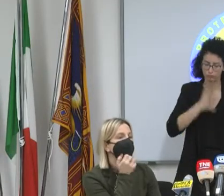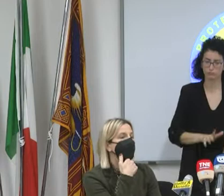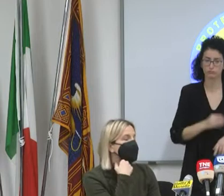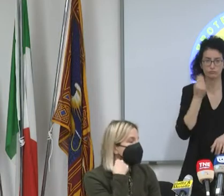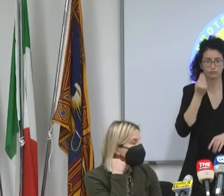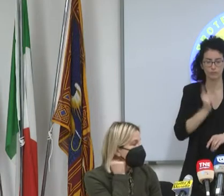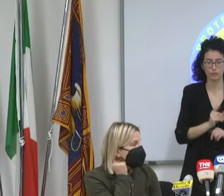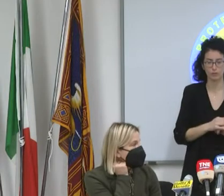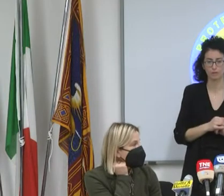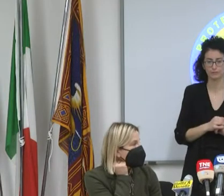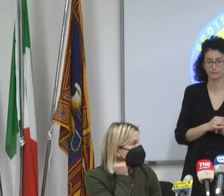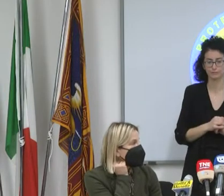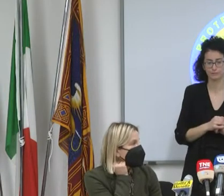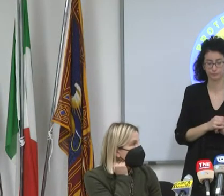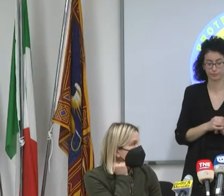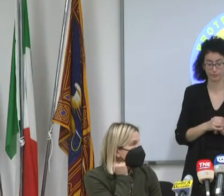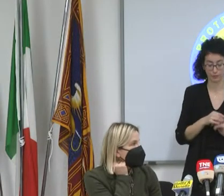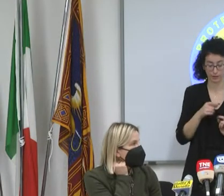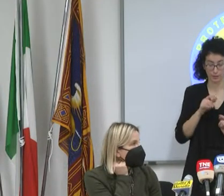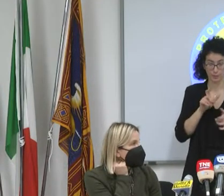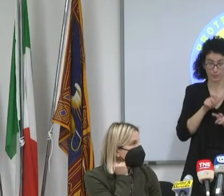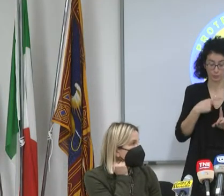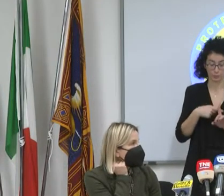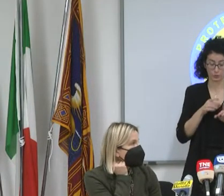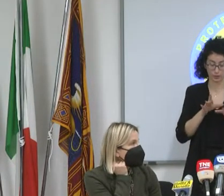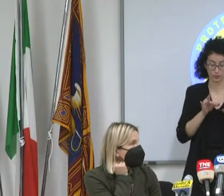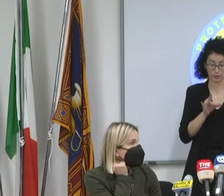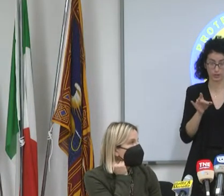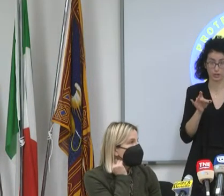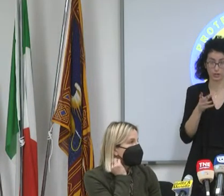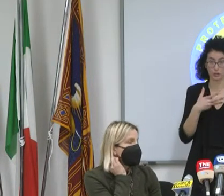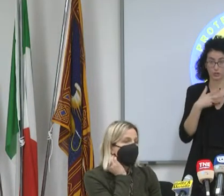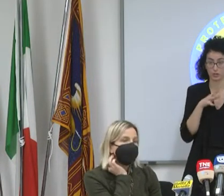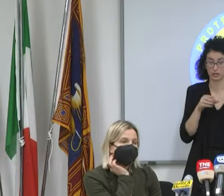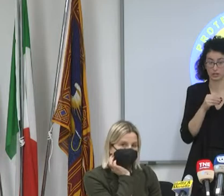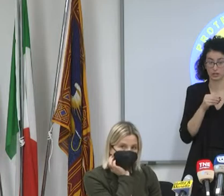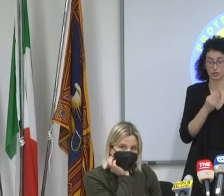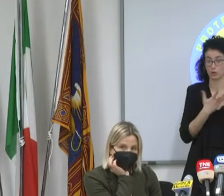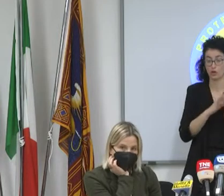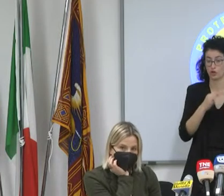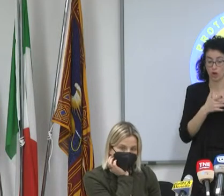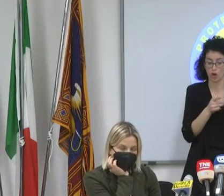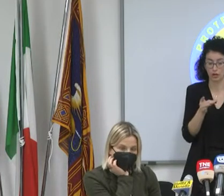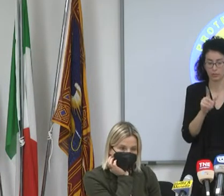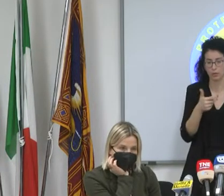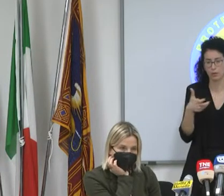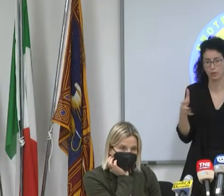stati fatti in molti paesi, che la contagiosità dei soggetti positivi si concentri principalmente nei primi 5 giorni.